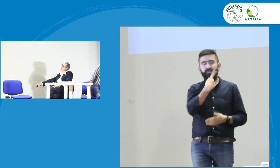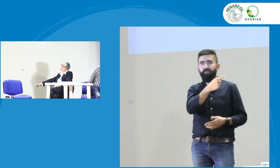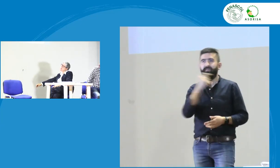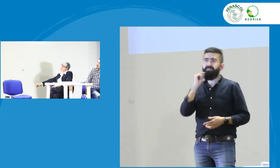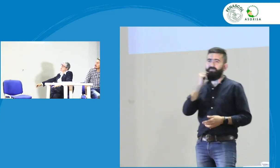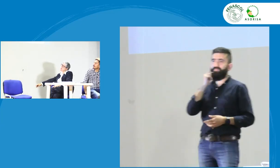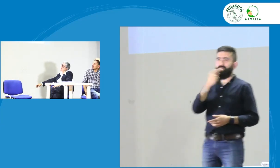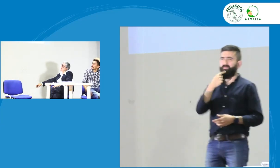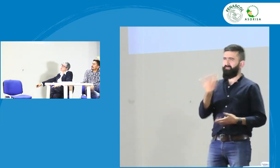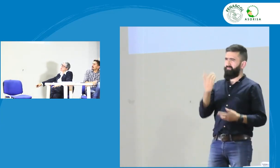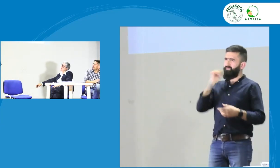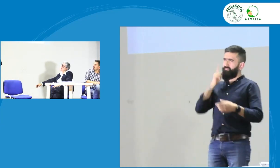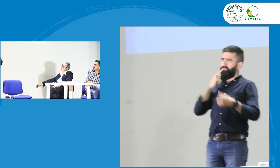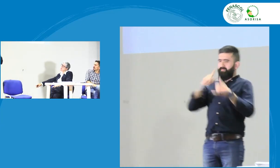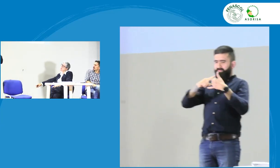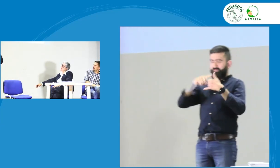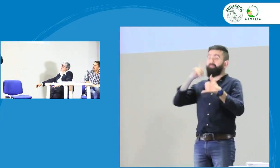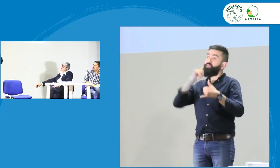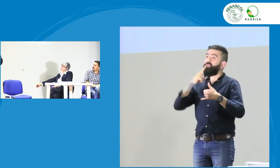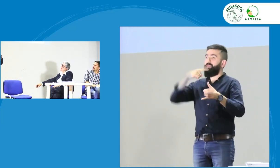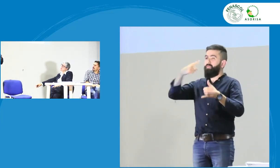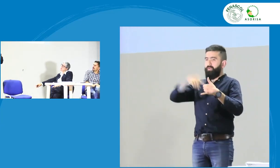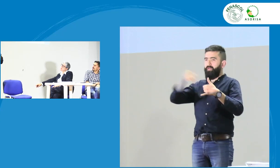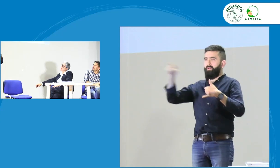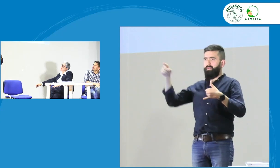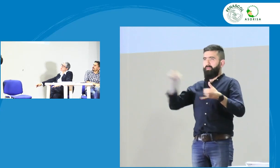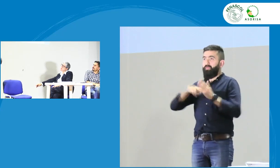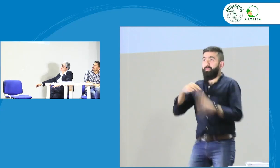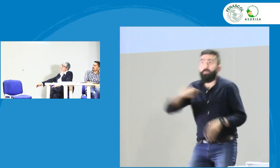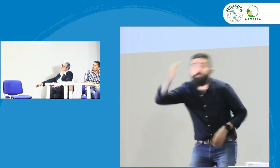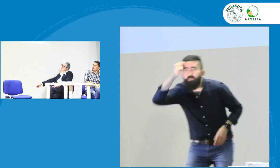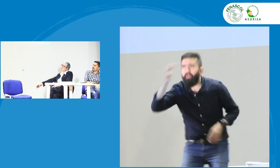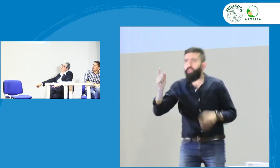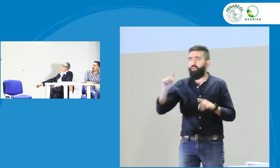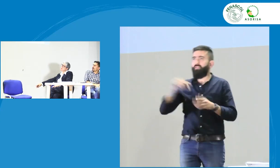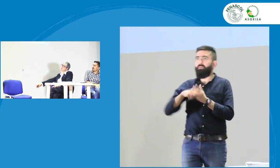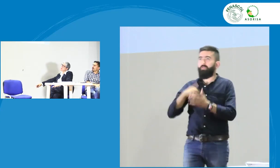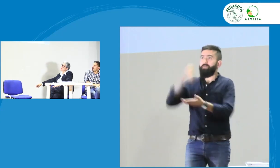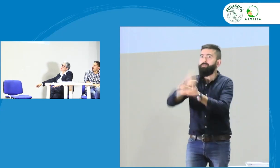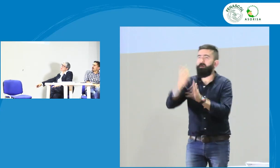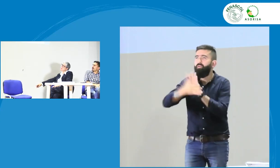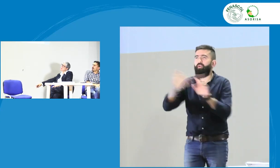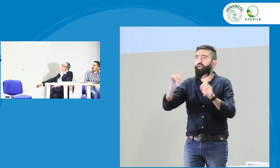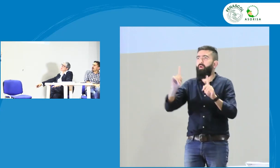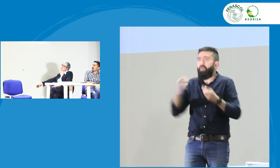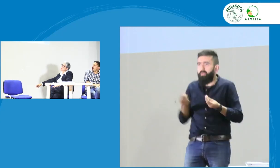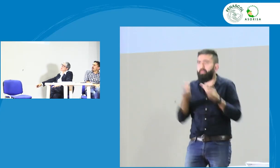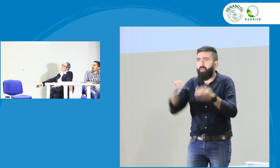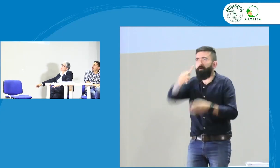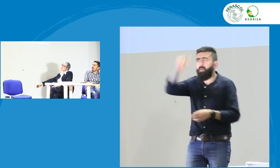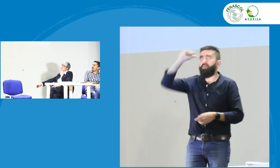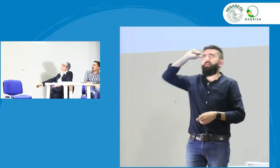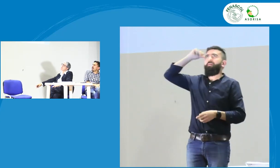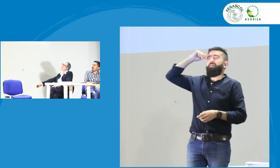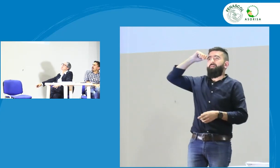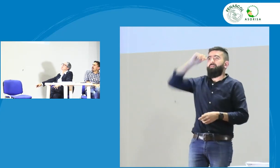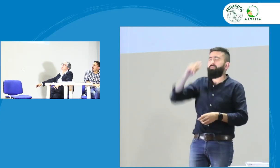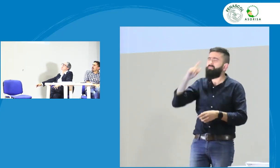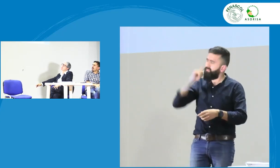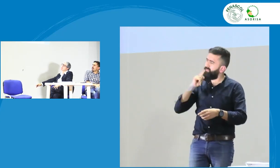bien muchísimas gracias respecto a lo que pregunta Sandra del estudio de caracterización quiero